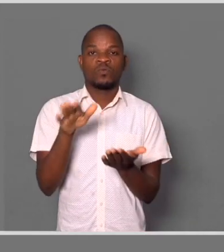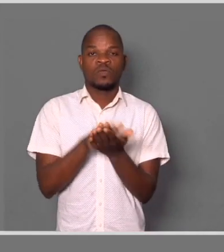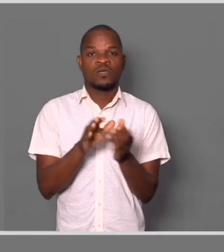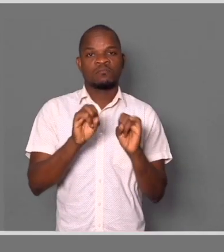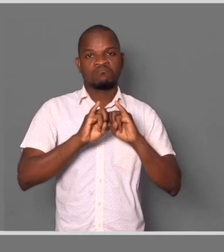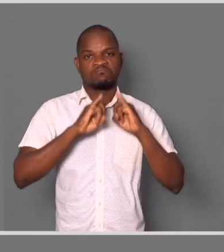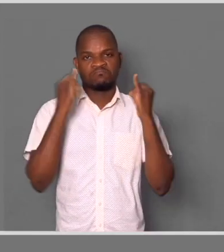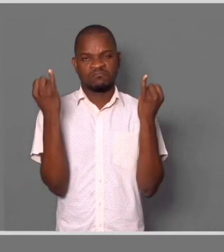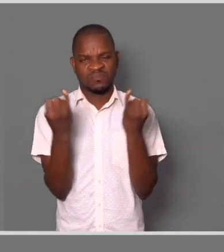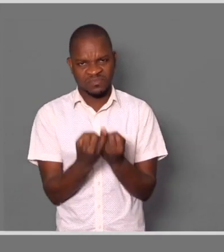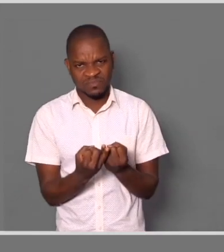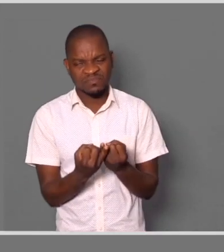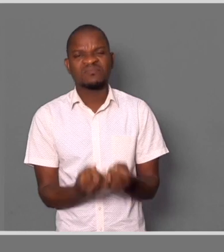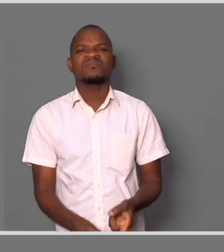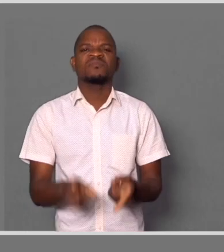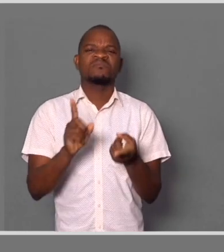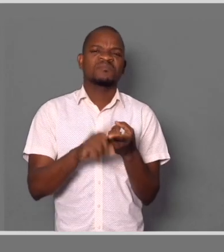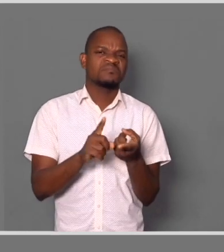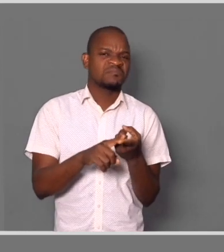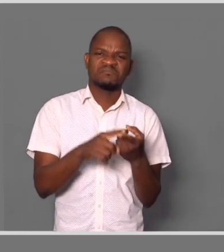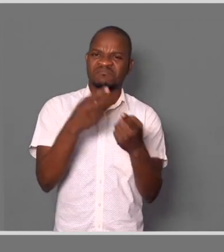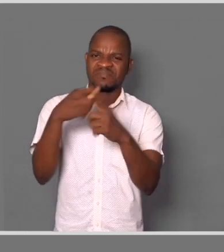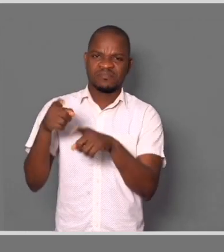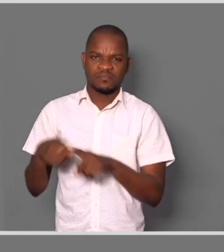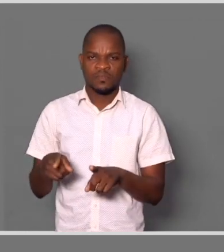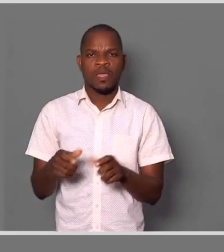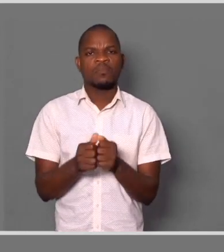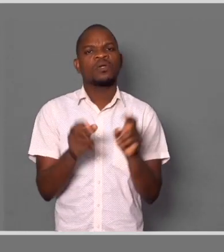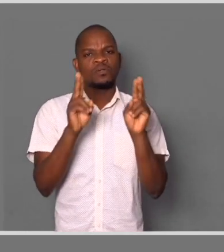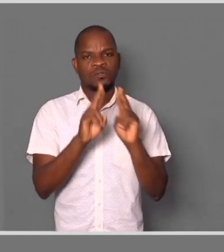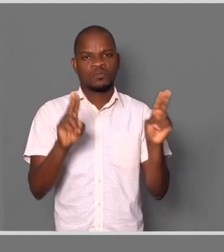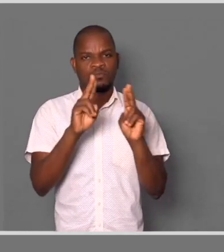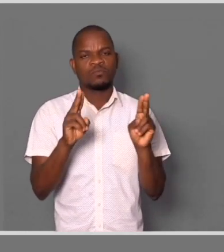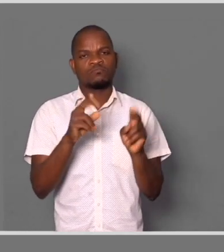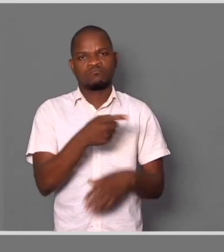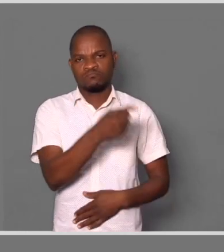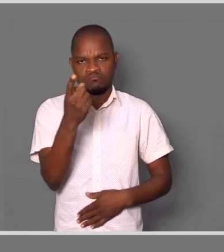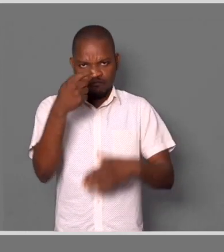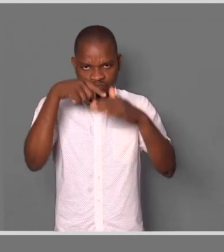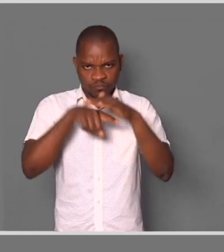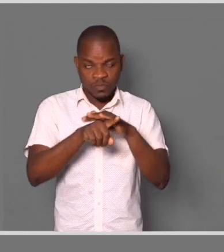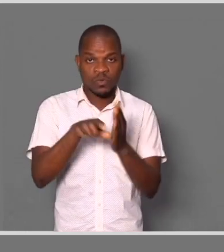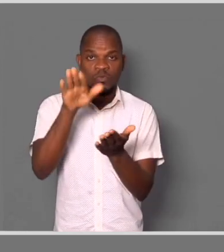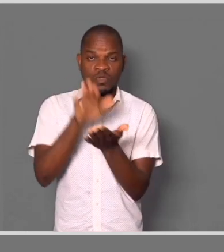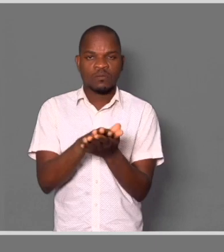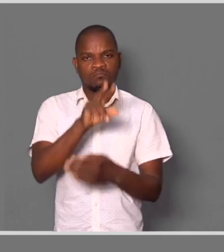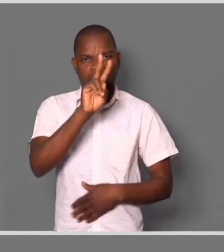de acolhimento, centros de enfatismo, fanáticos, não sei o quê, é comum ir lá a uma hora qualquer para